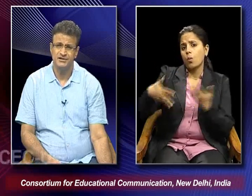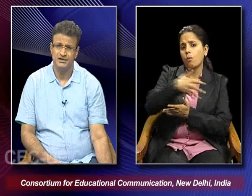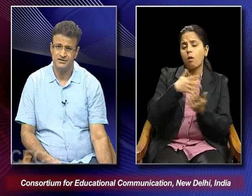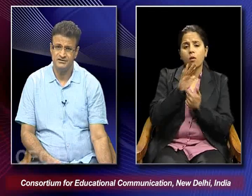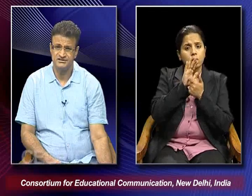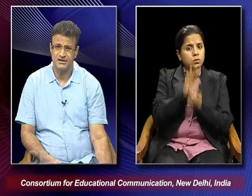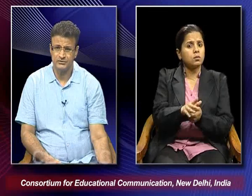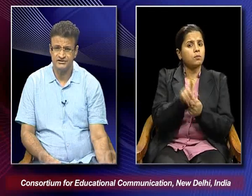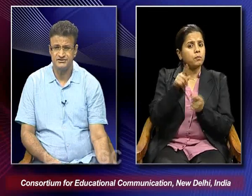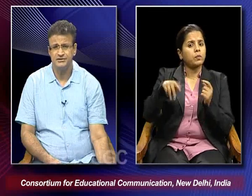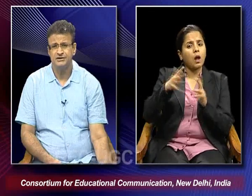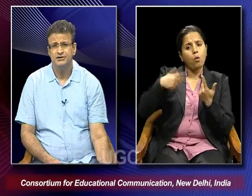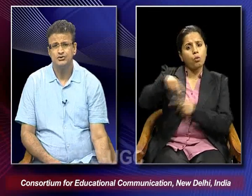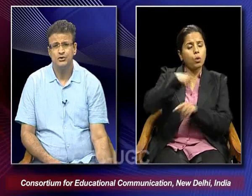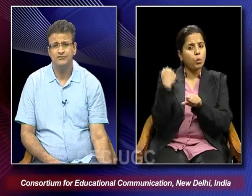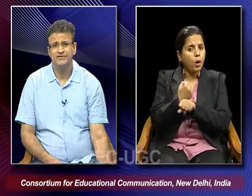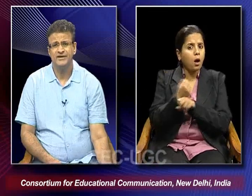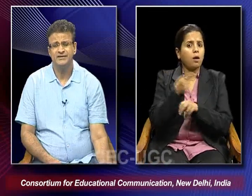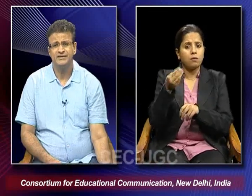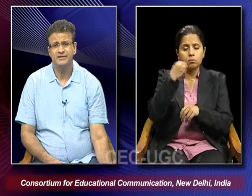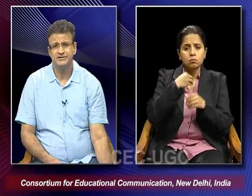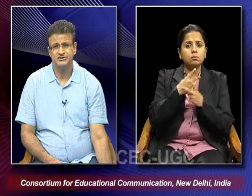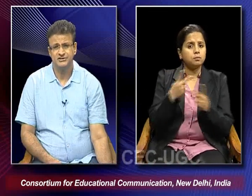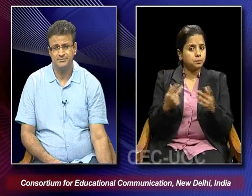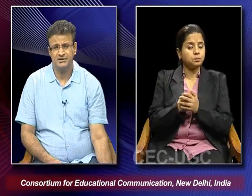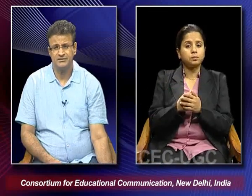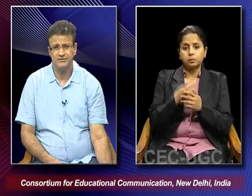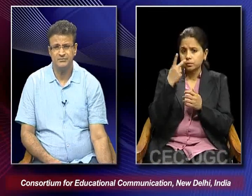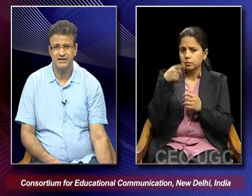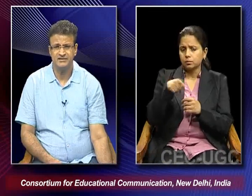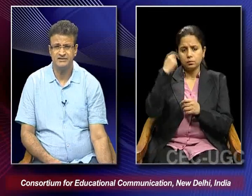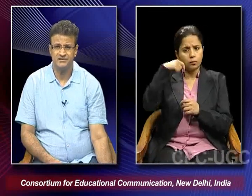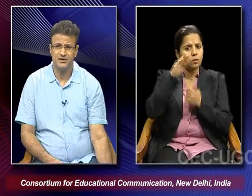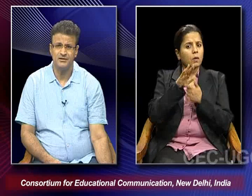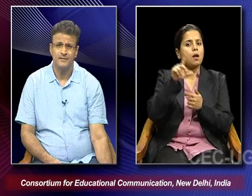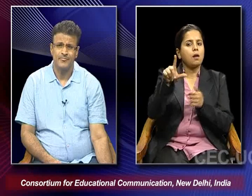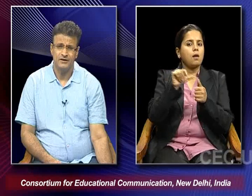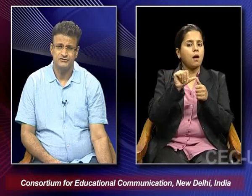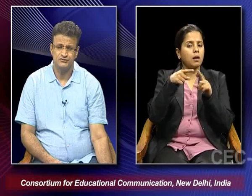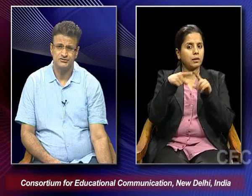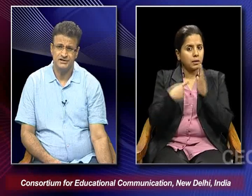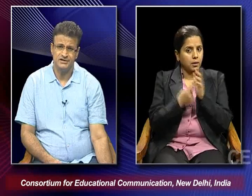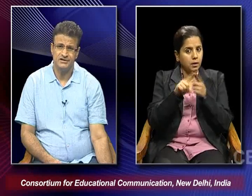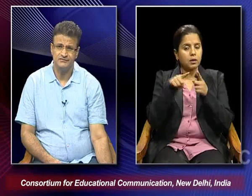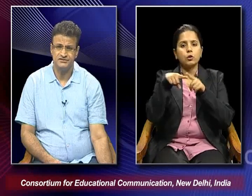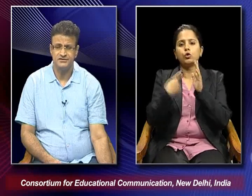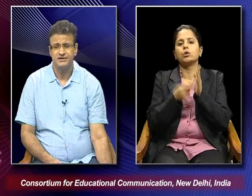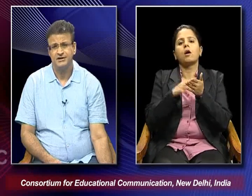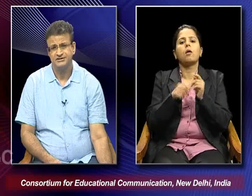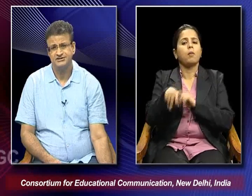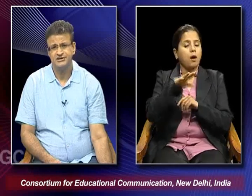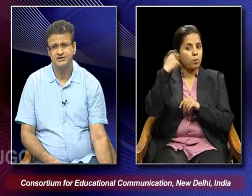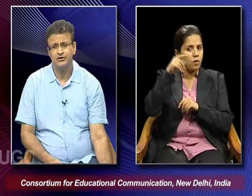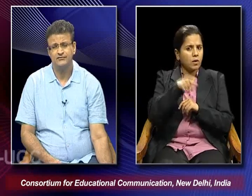the surroundings. So we find that this particular film La Terra Trema which was dealing with